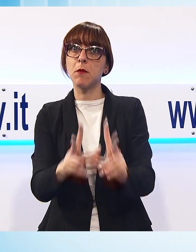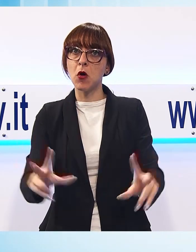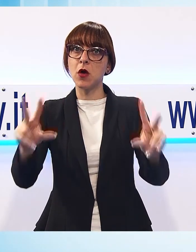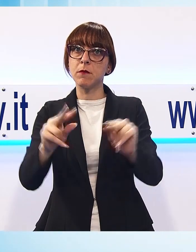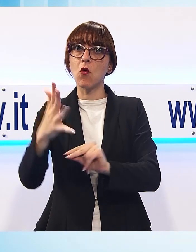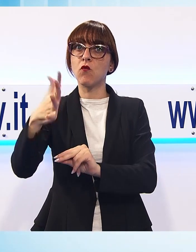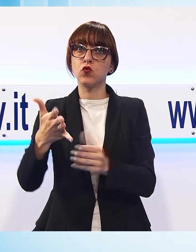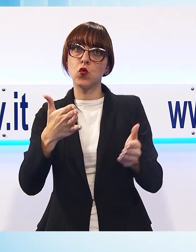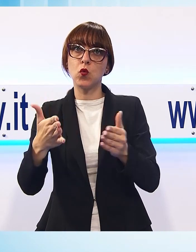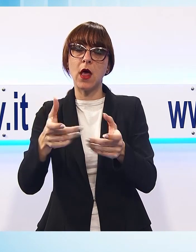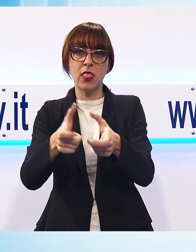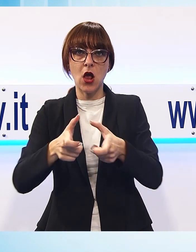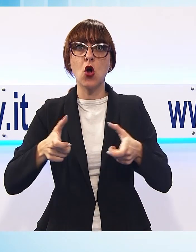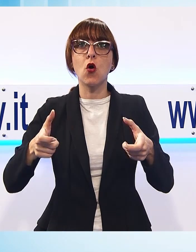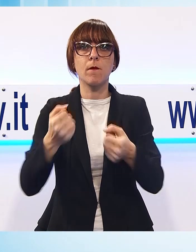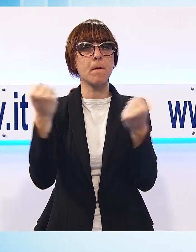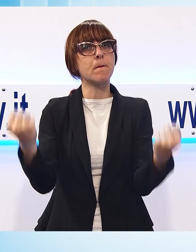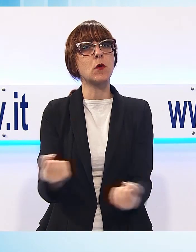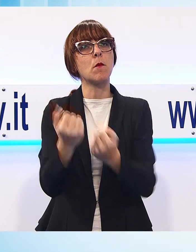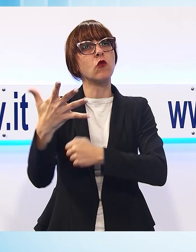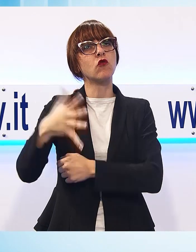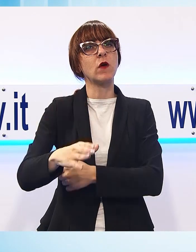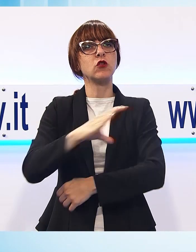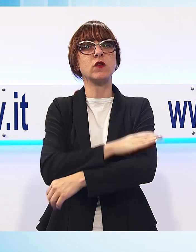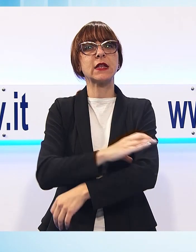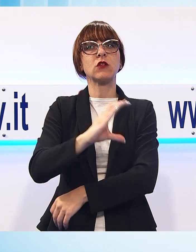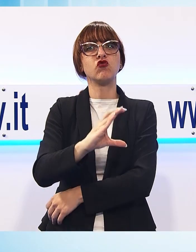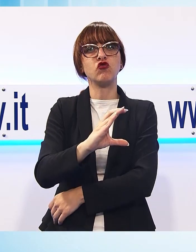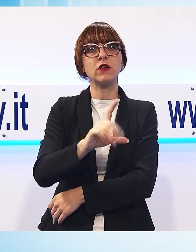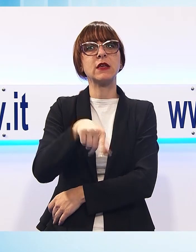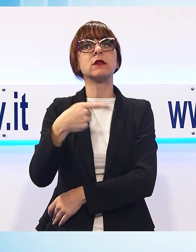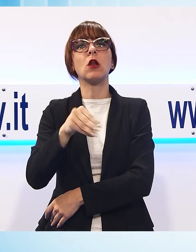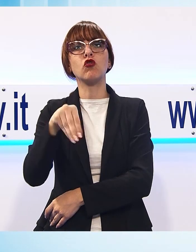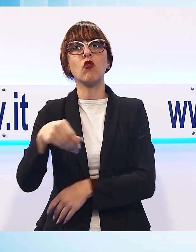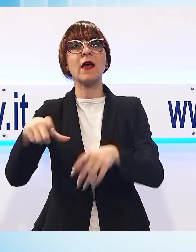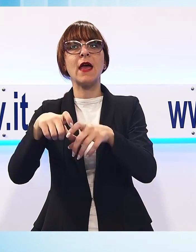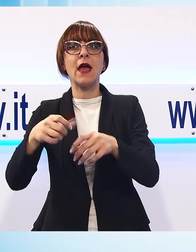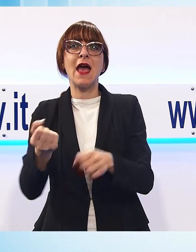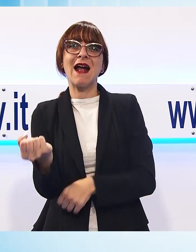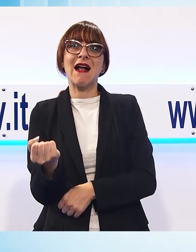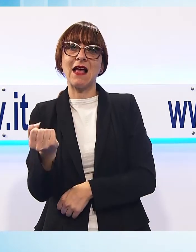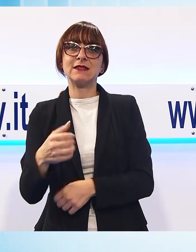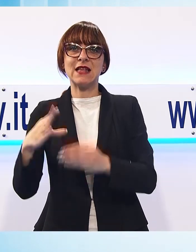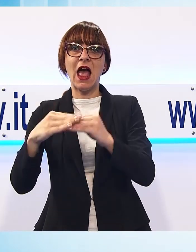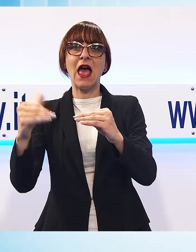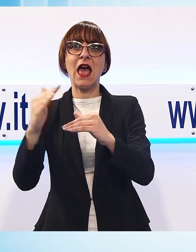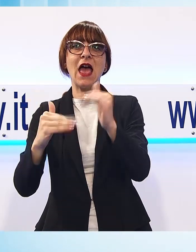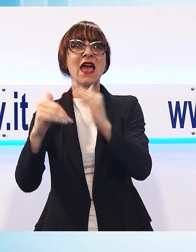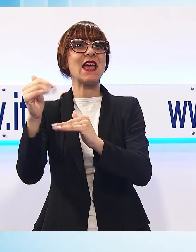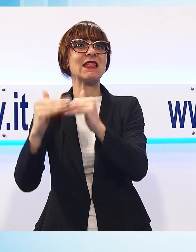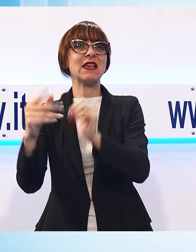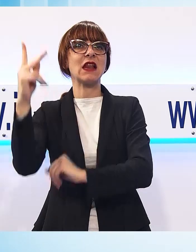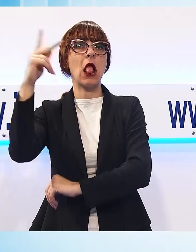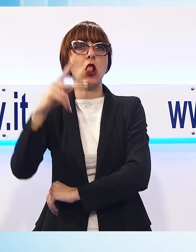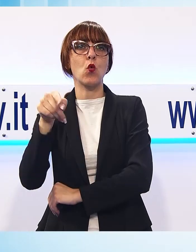corso del convegno promosso dalla CISL alla Cassa Edile di Lucca. È un quadro difficile